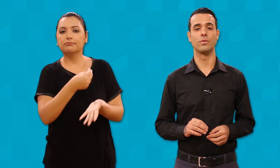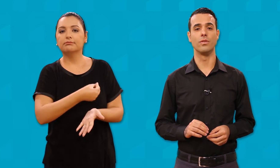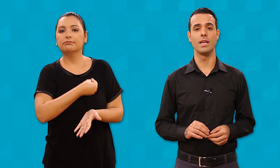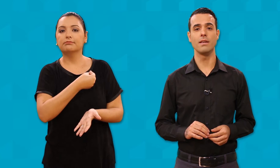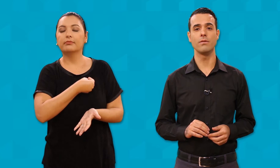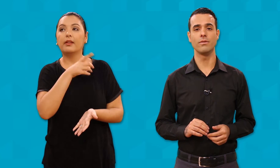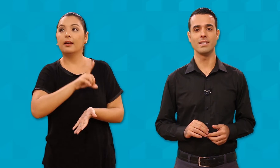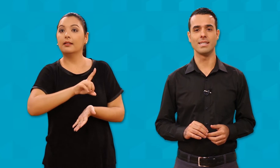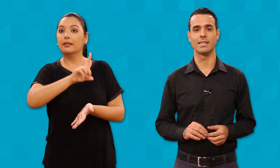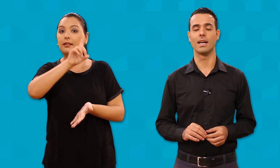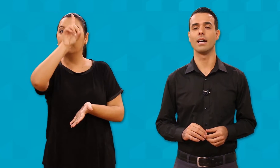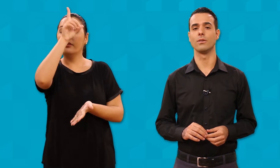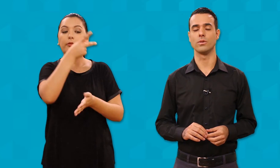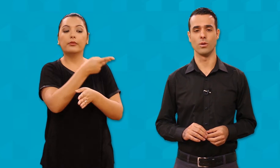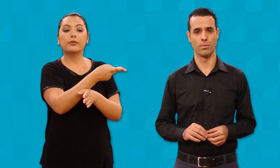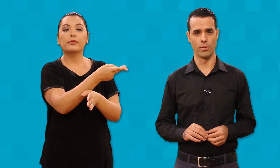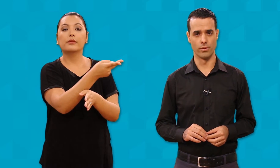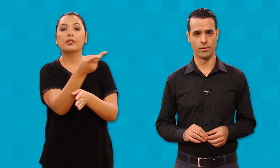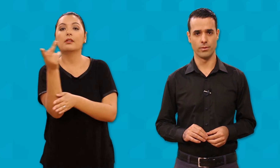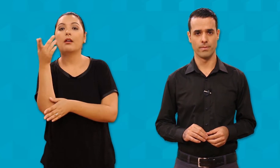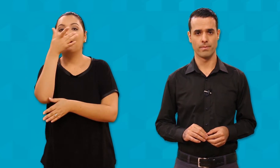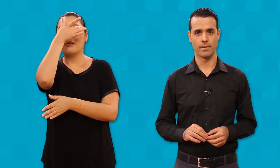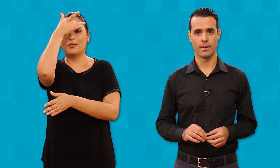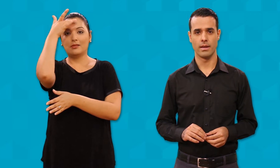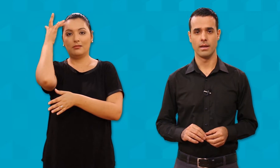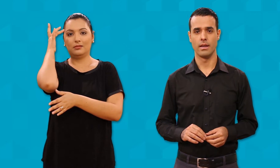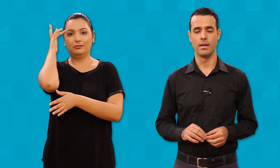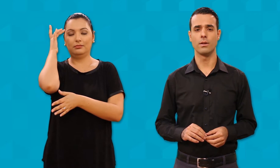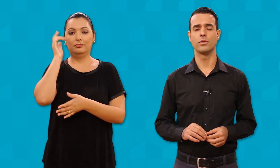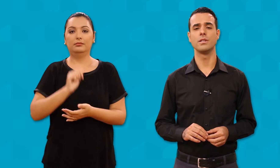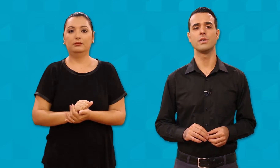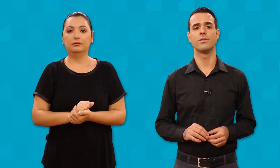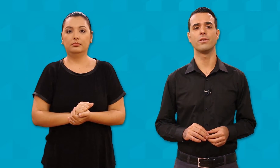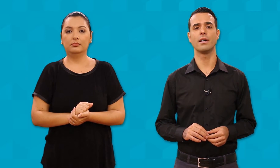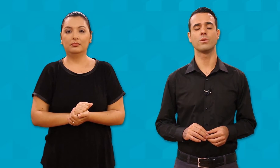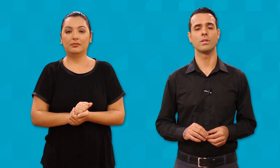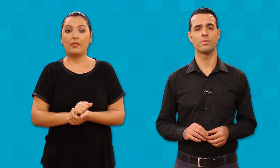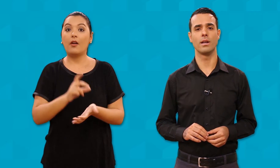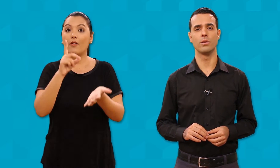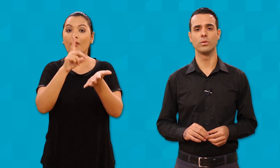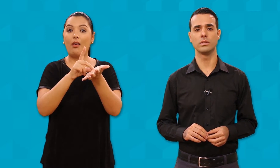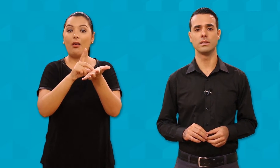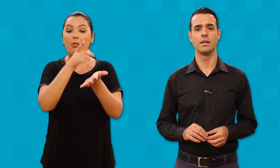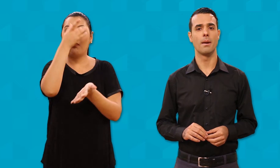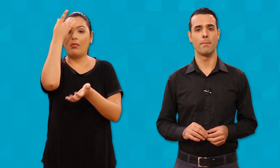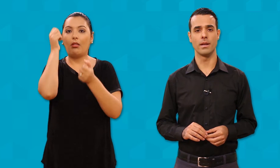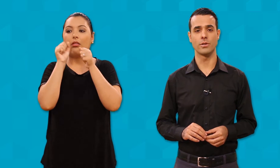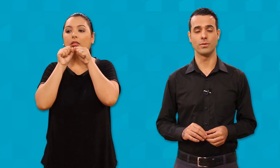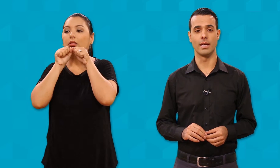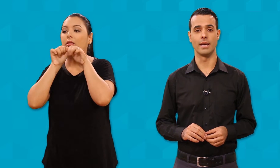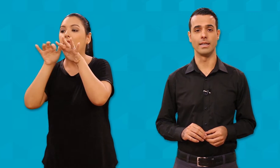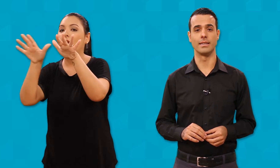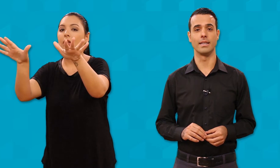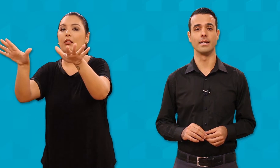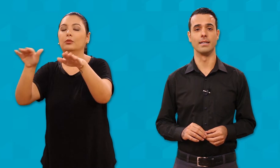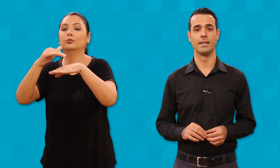veio visitar o seu povo. E a notícia de fato espalhou-se pela Judéia inteira